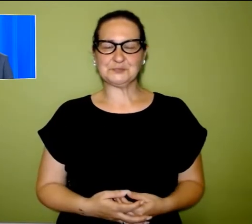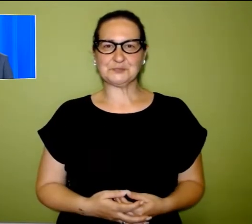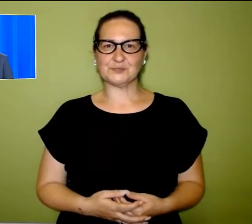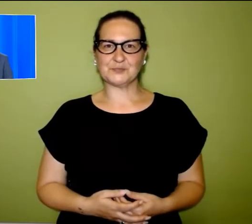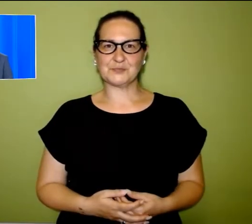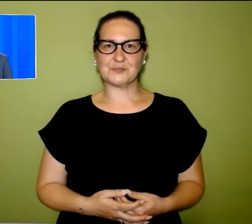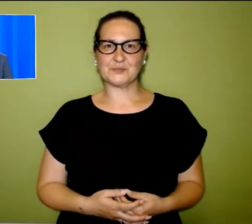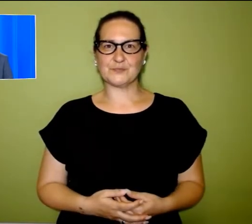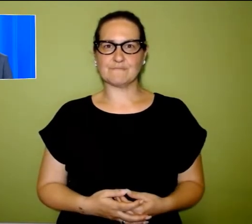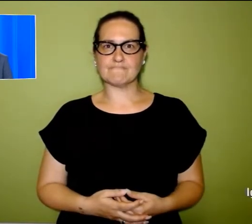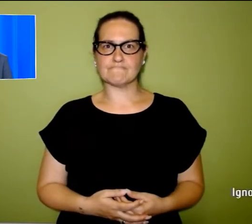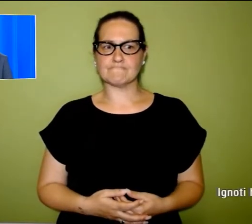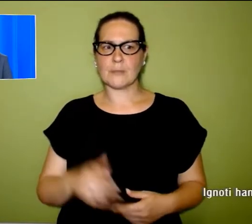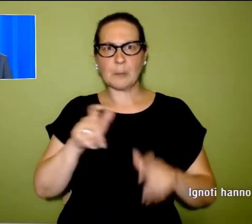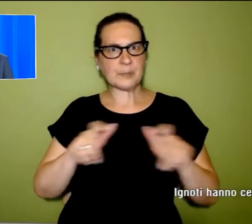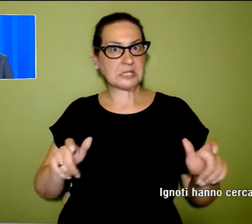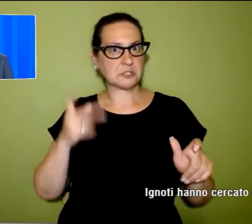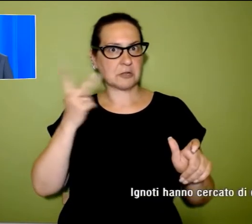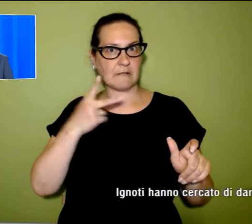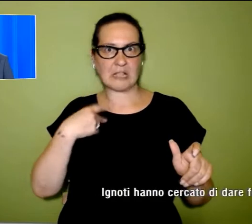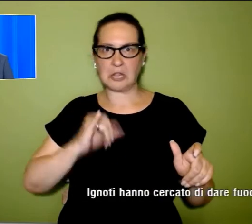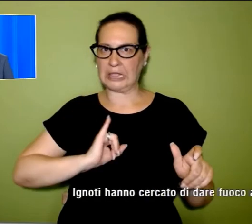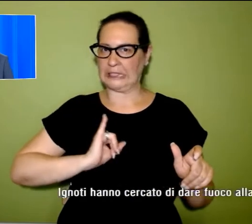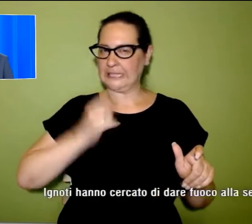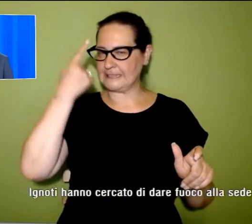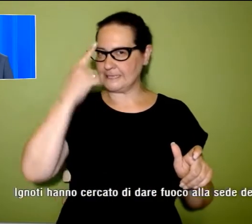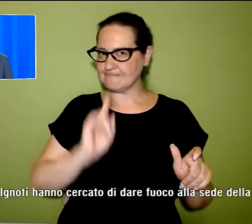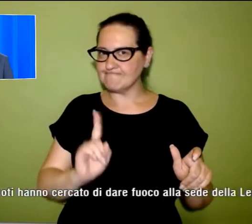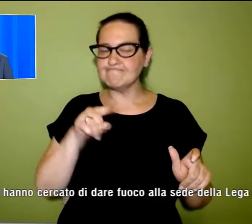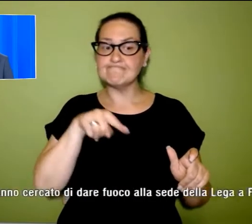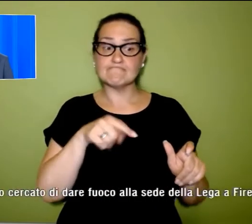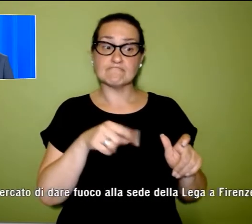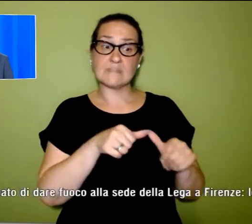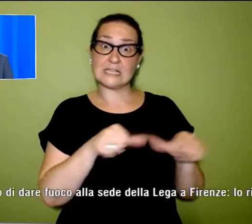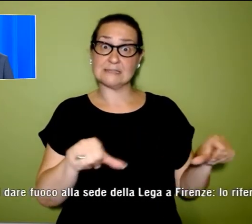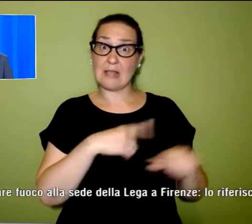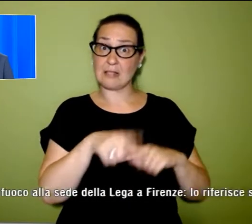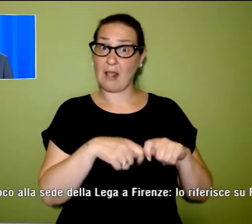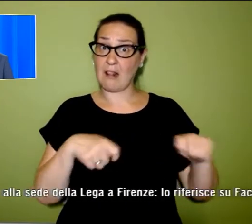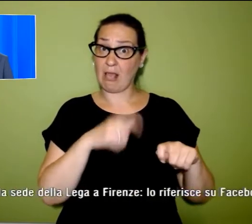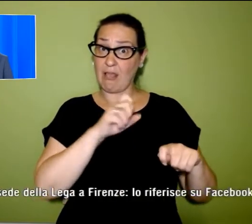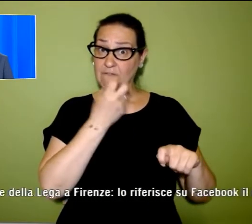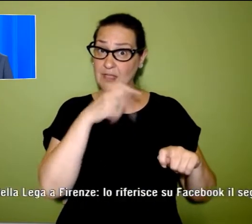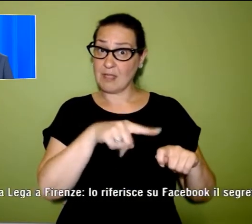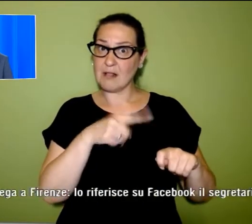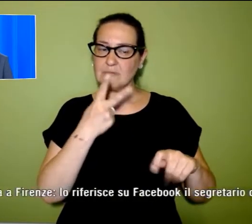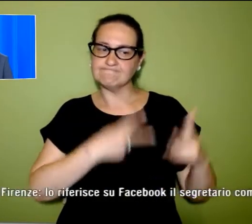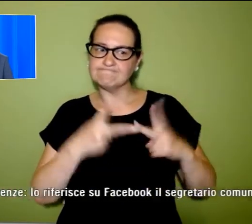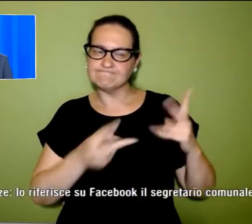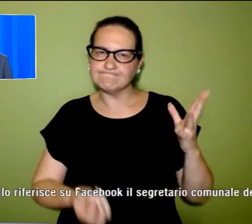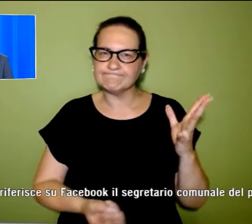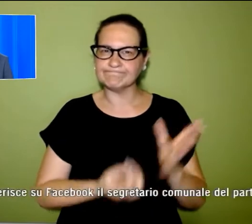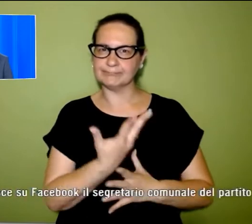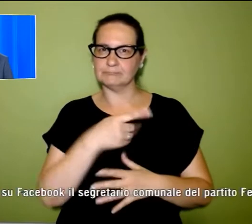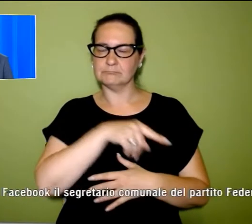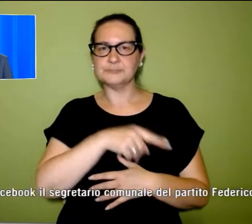I gnoti hanno cercato di dare fuoco alla sede della Lega a Firenze. Lo riferisce su Facebook il segretario